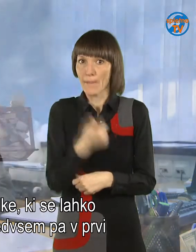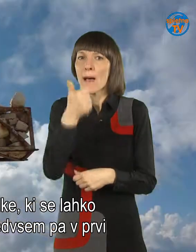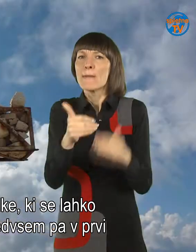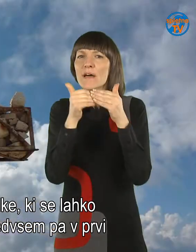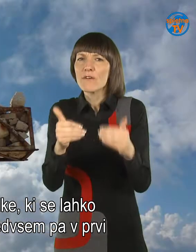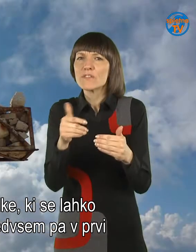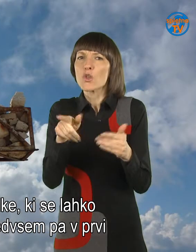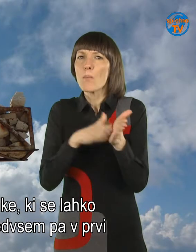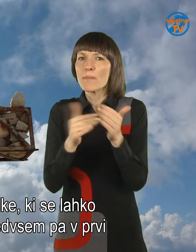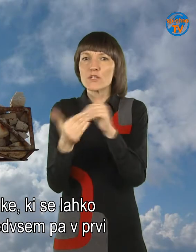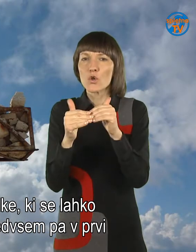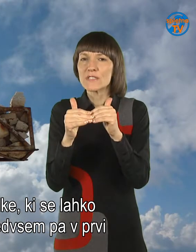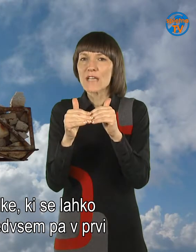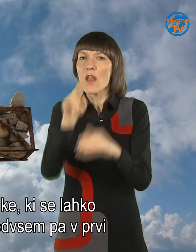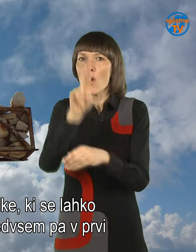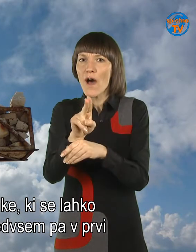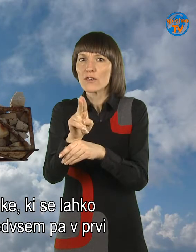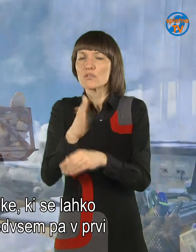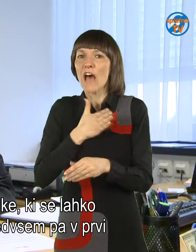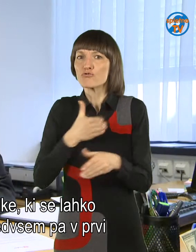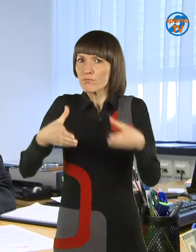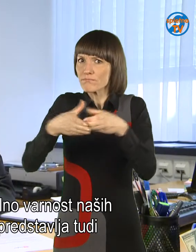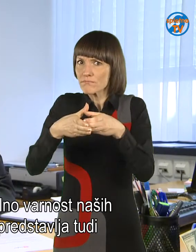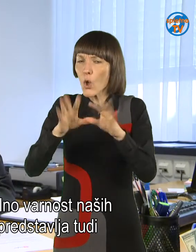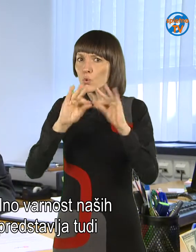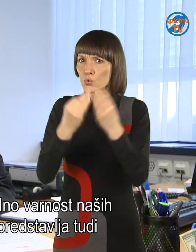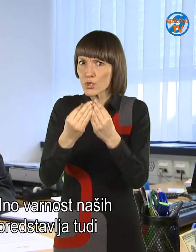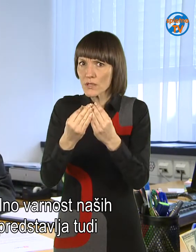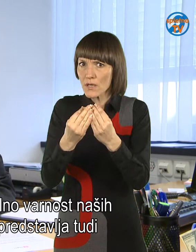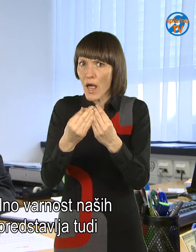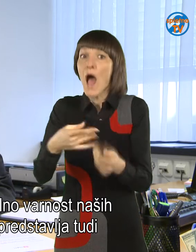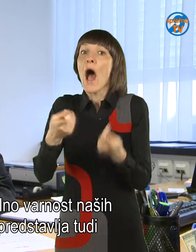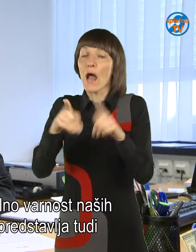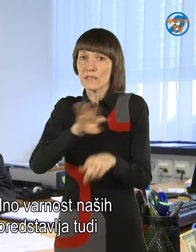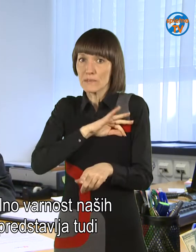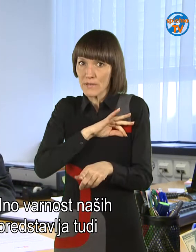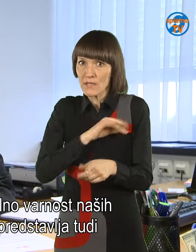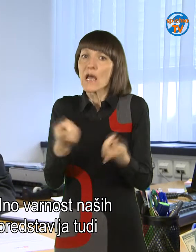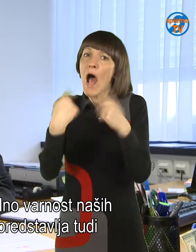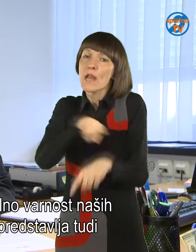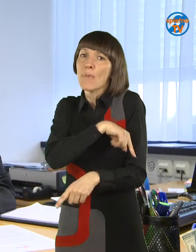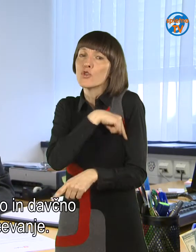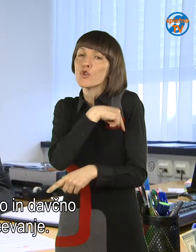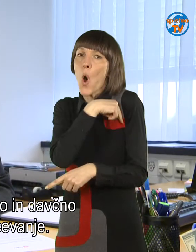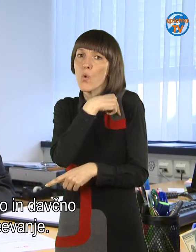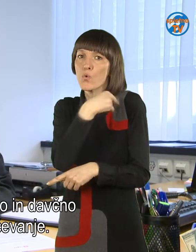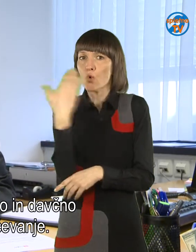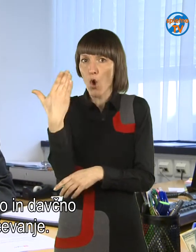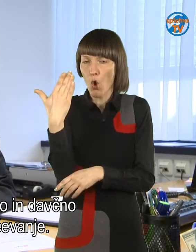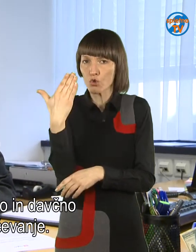predstavlja socijalno varnost naših najbližjih, v primeru smrti, lahko pa predstavlja tudi dolgoročno varno in